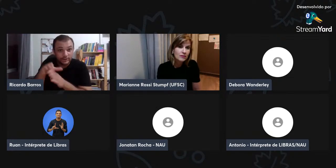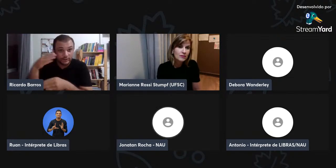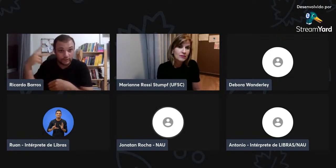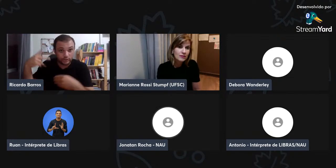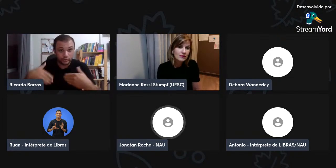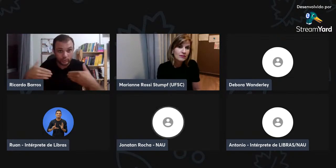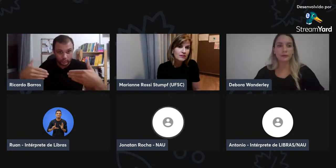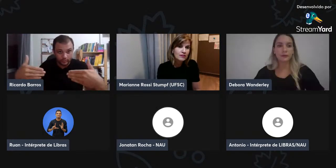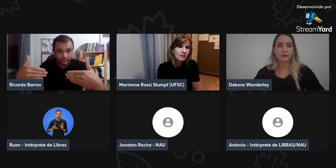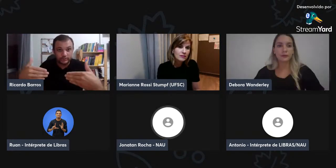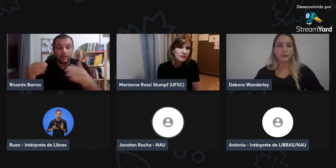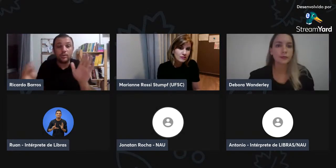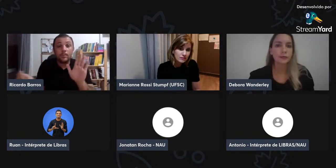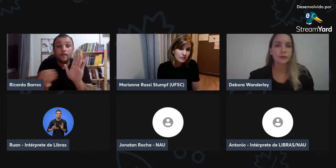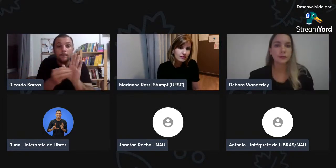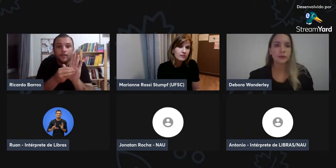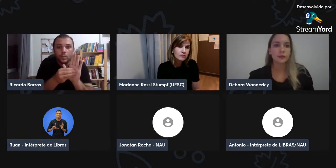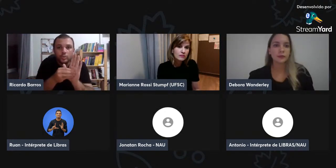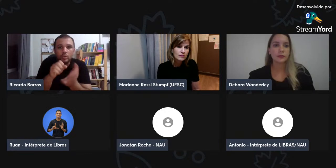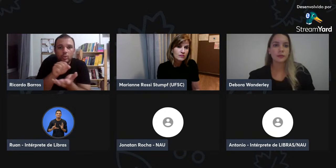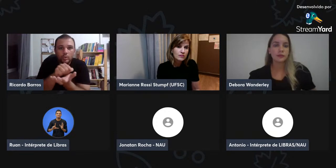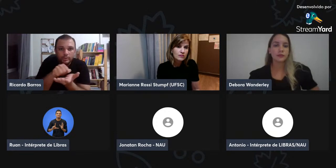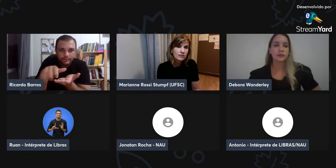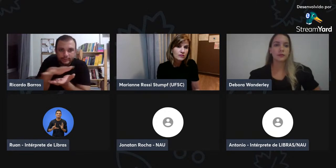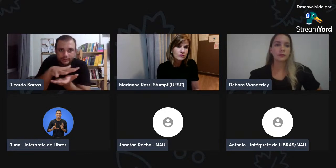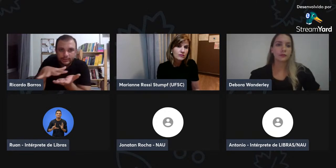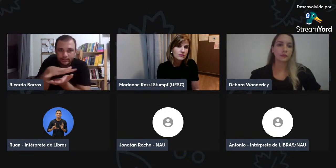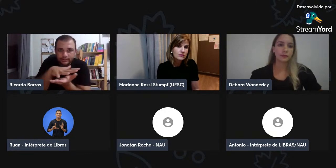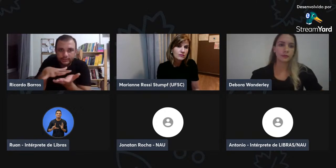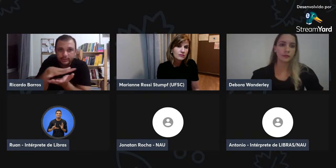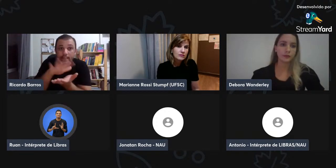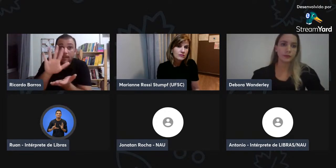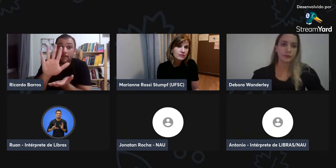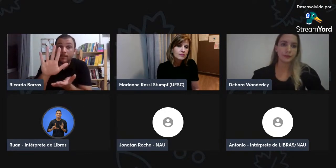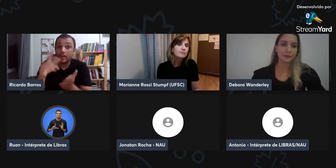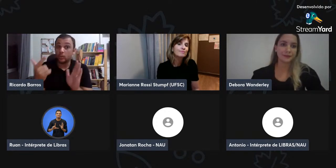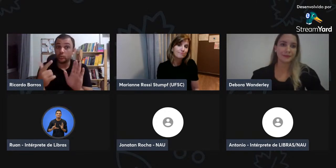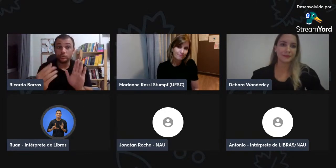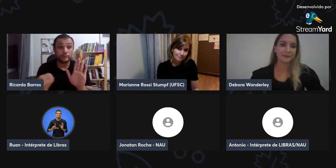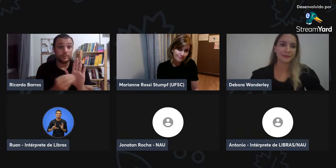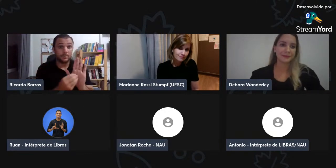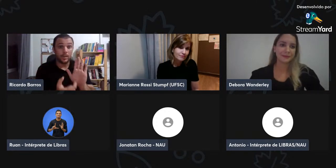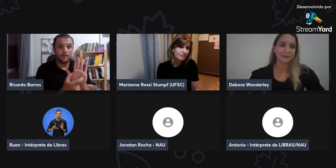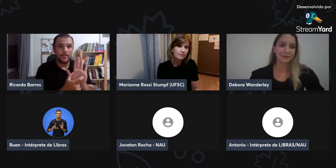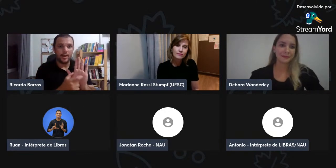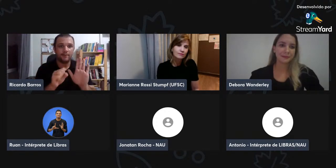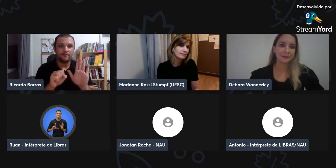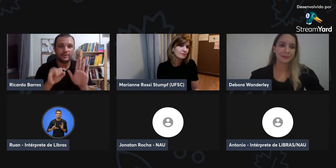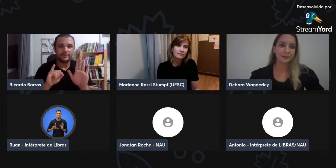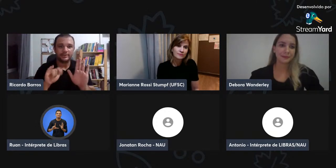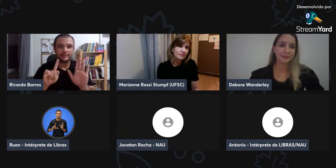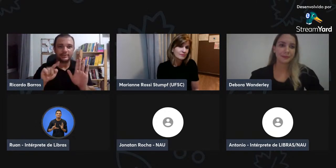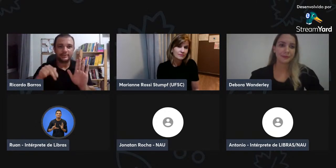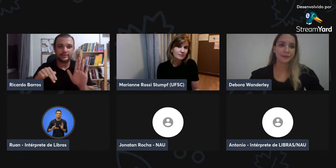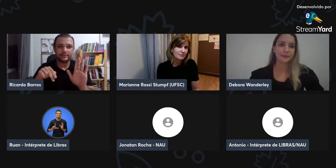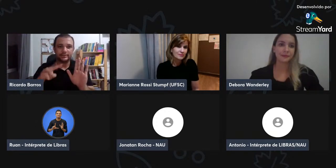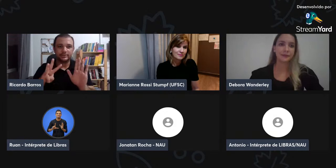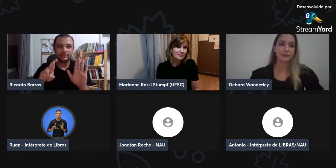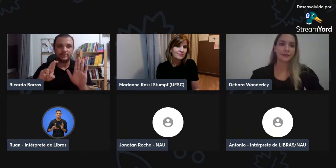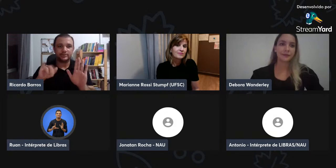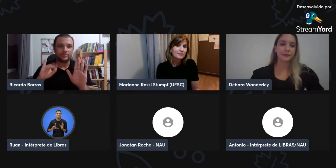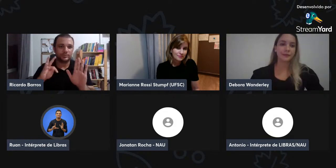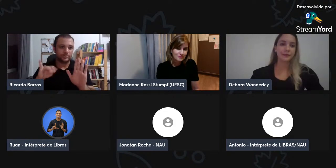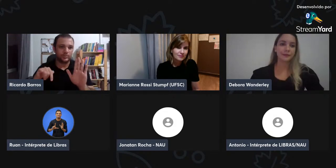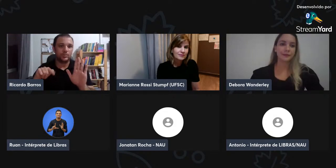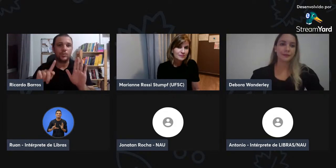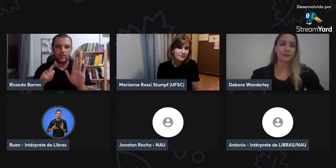ok, travou um pouco, mas pode continuar. Então, com relação ao sign-writing. Então, nós não temos